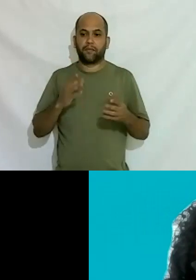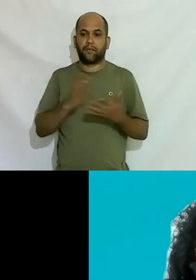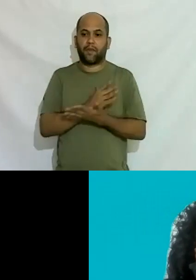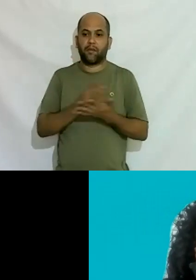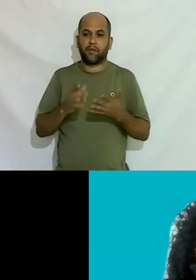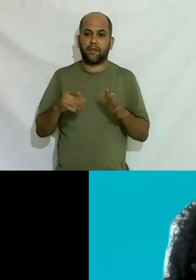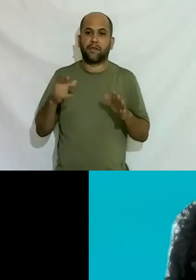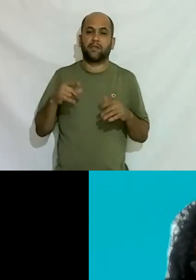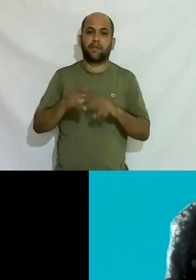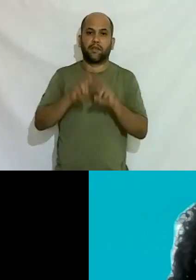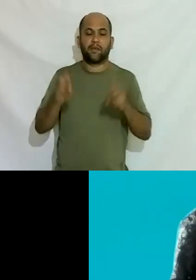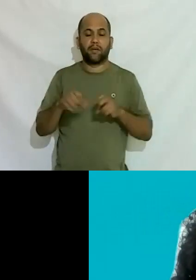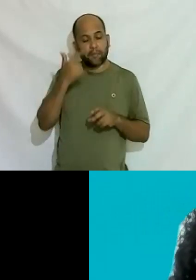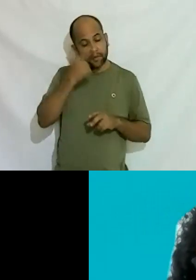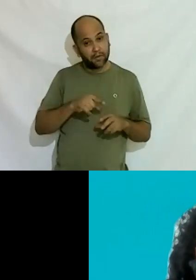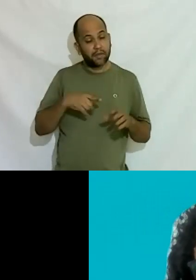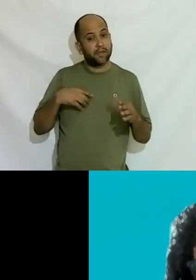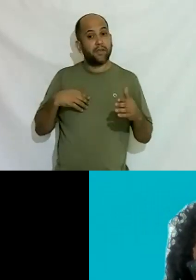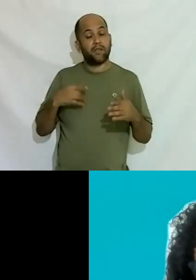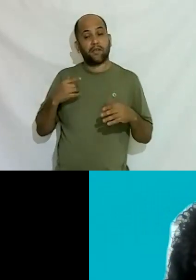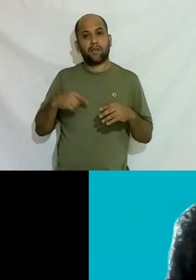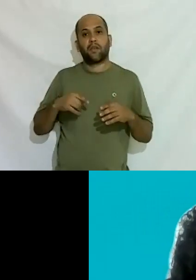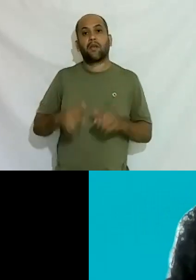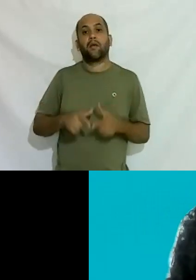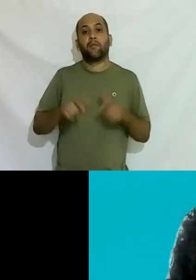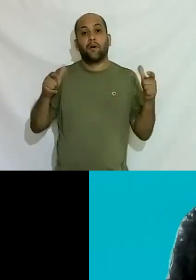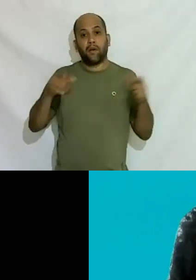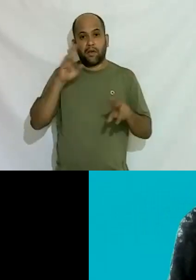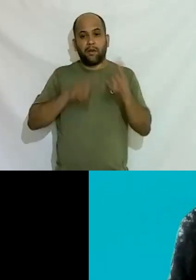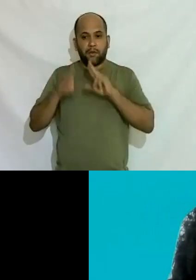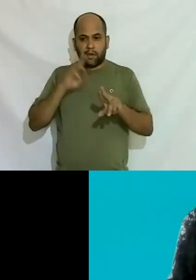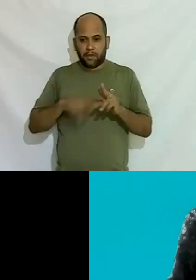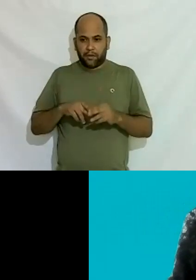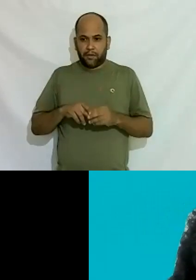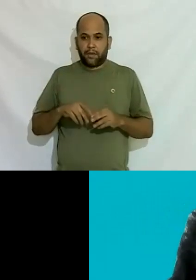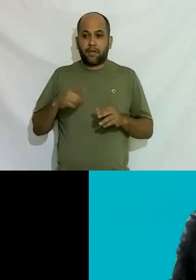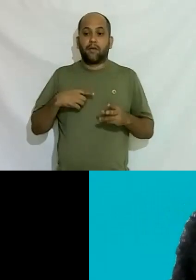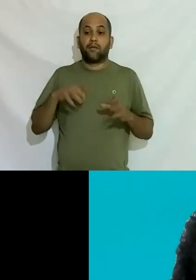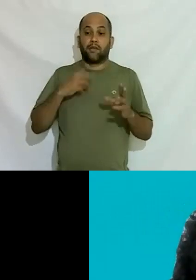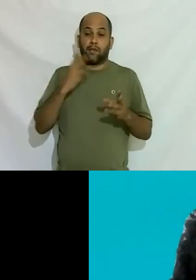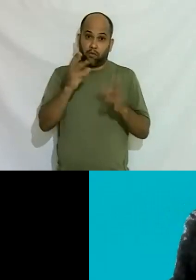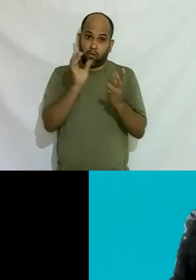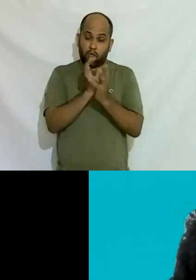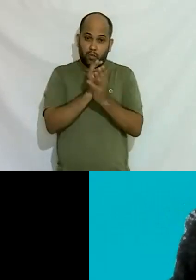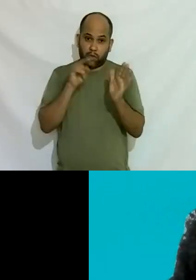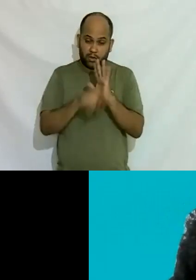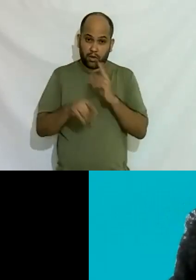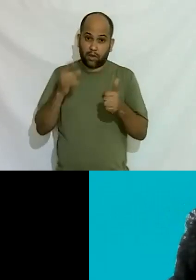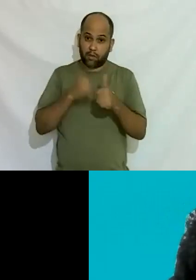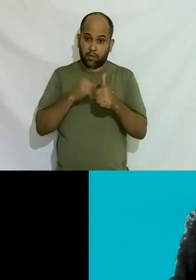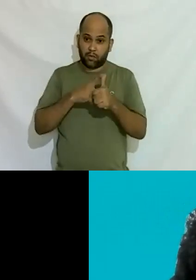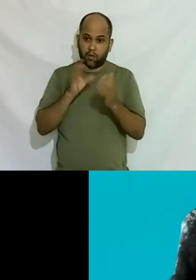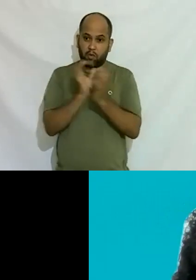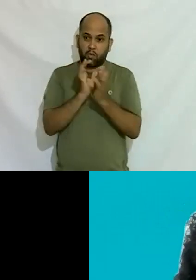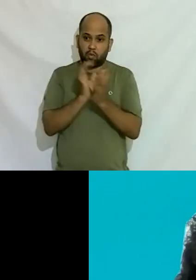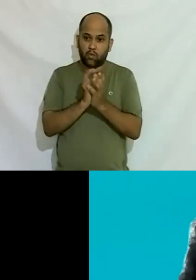para a gente conseguir atingir o maior número de respostas aqui então tem dois grupos de questões a primeira o primeiro grupo